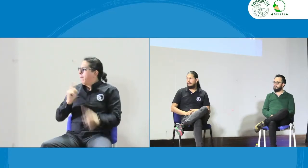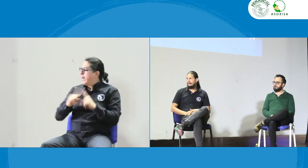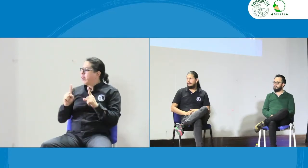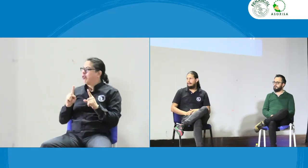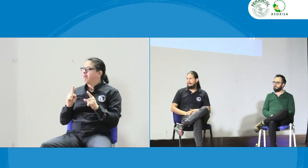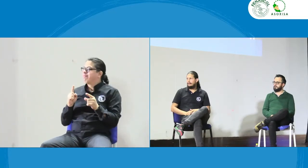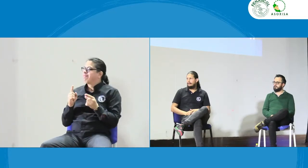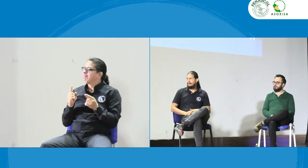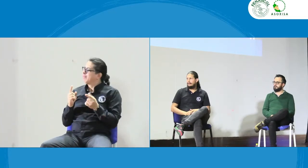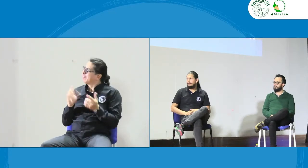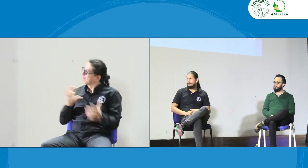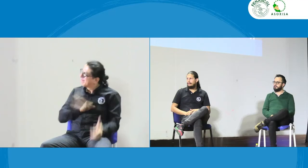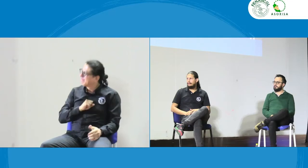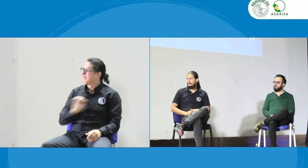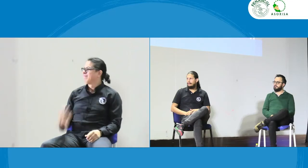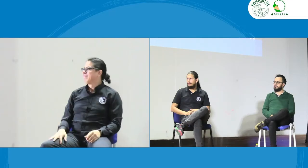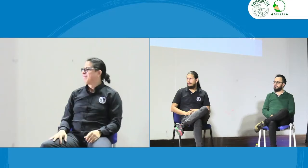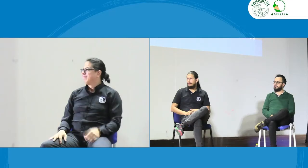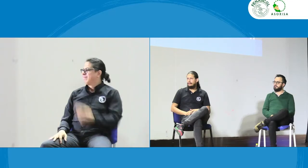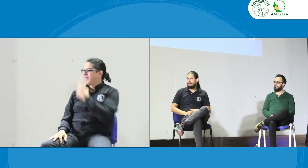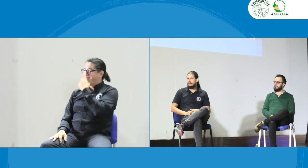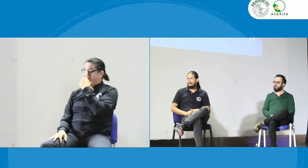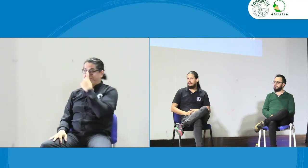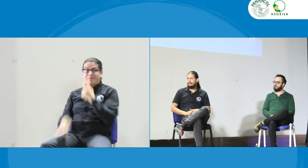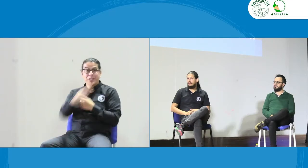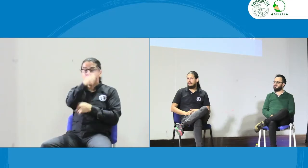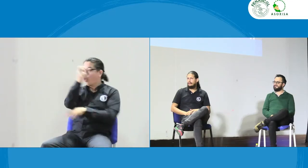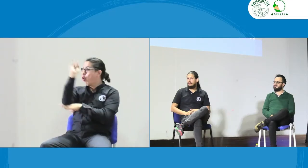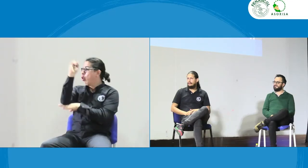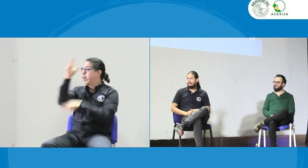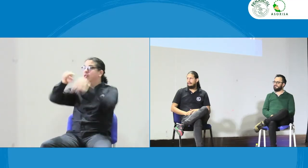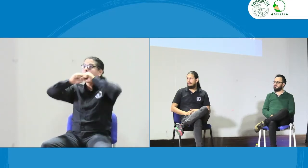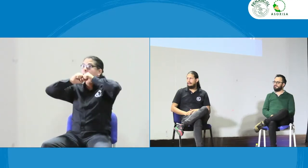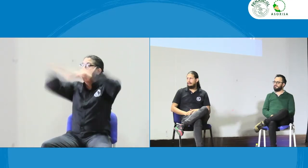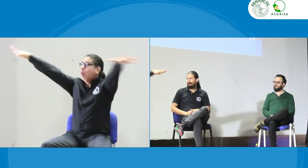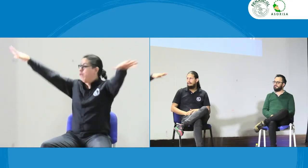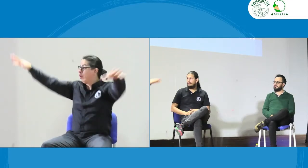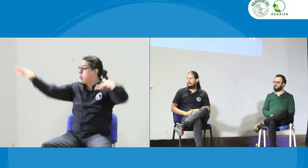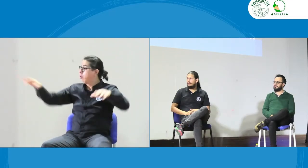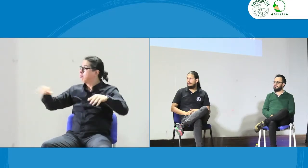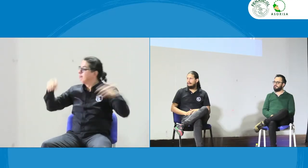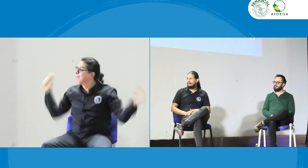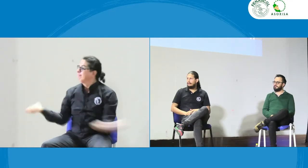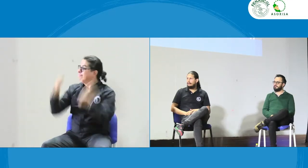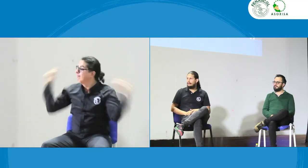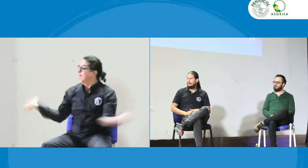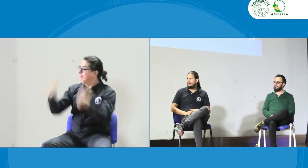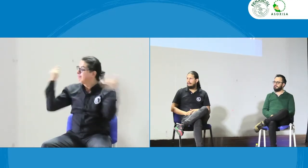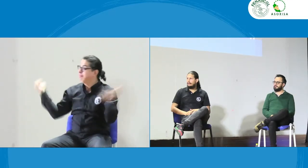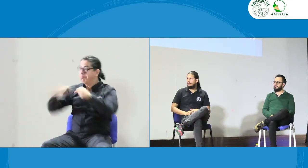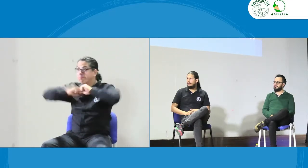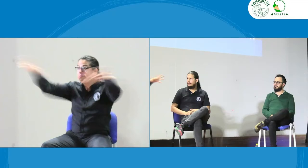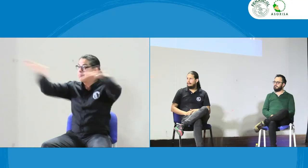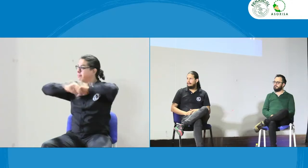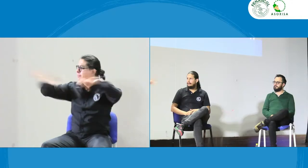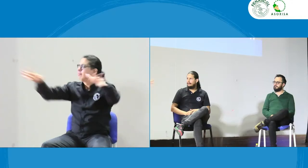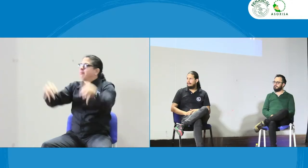no es una crítica no quiero que lo tomen así pero pues qué lástima en realidad que no estuvieron acá en el Congreso se